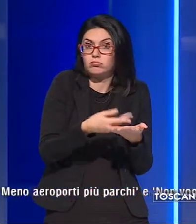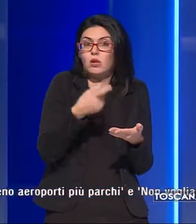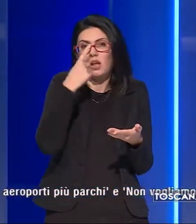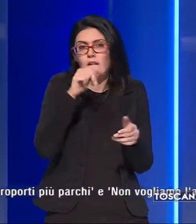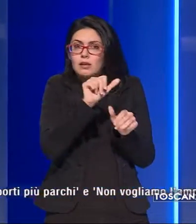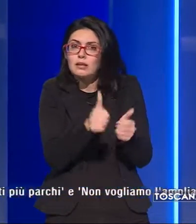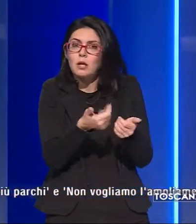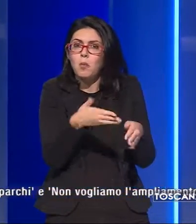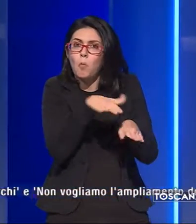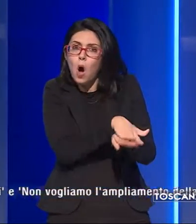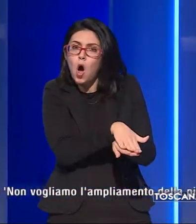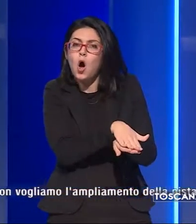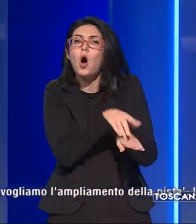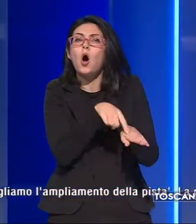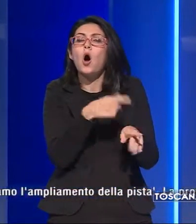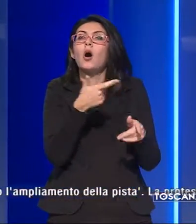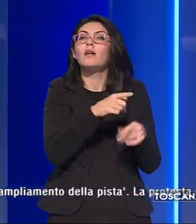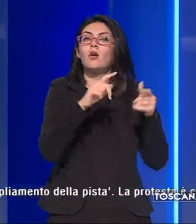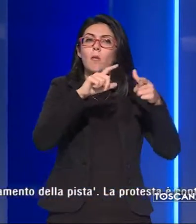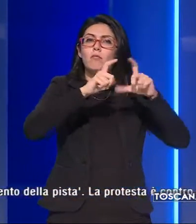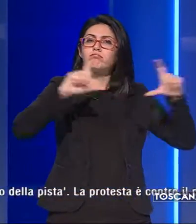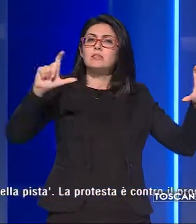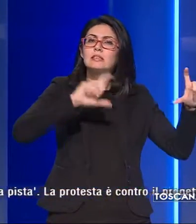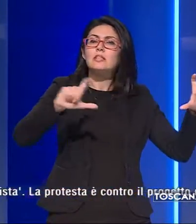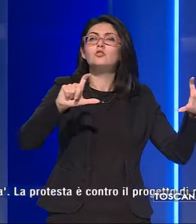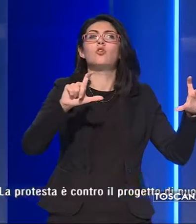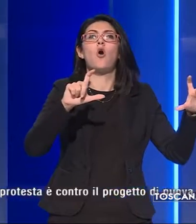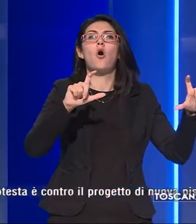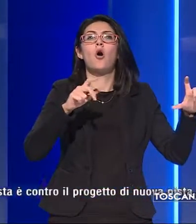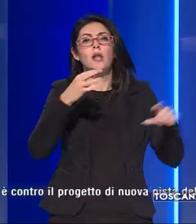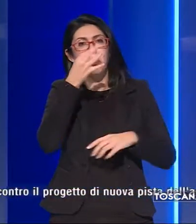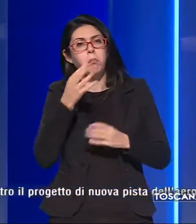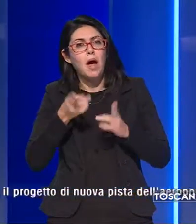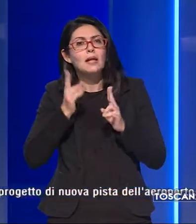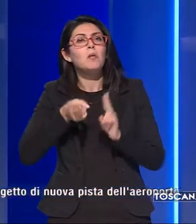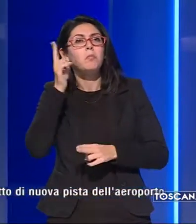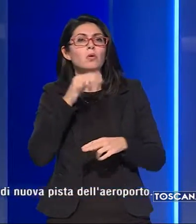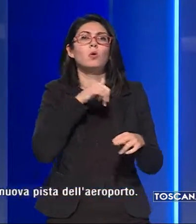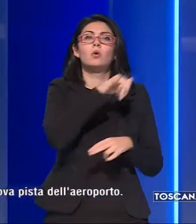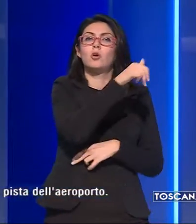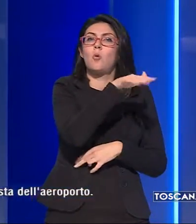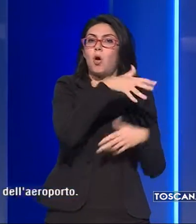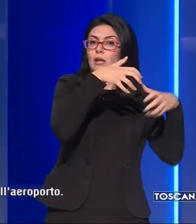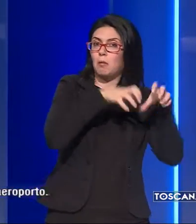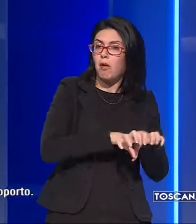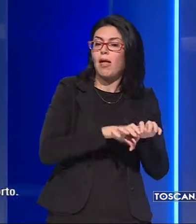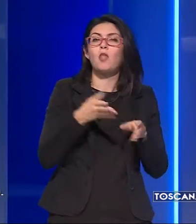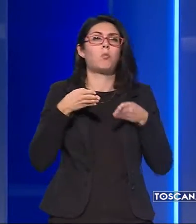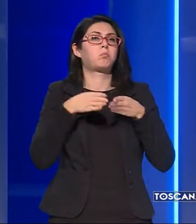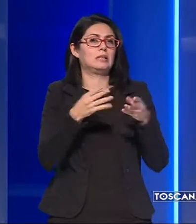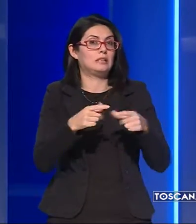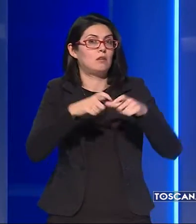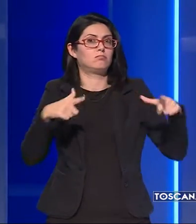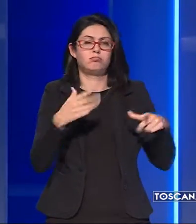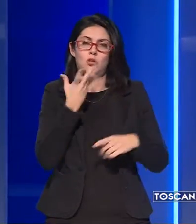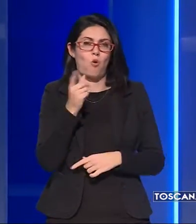cartelli come meno aeroporti più parchi non vogliamo l'ampliamento della pista. La protesta è